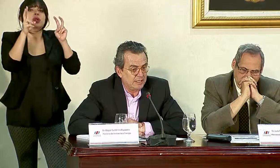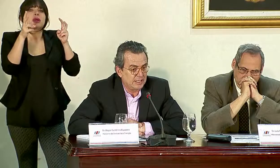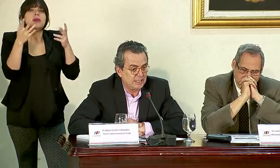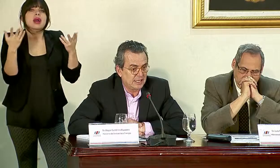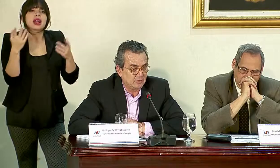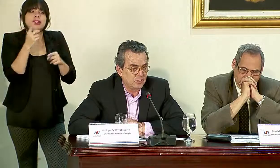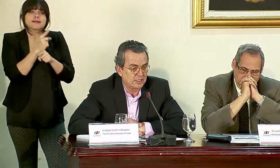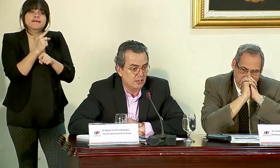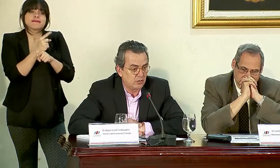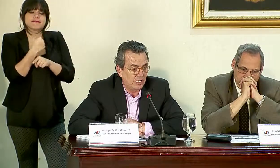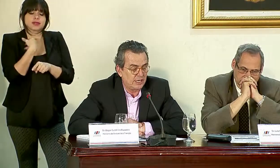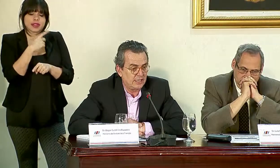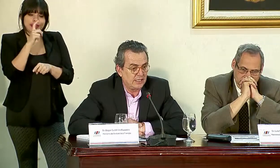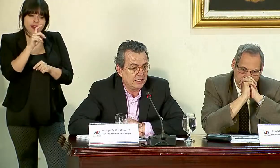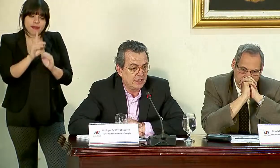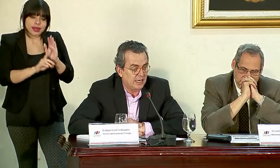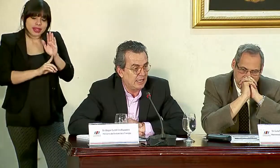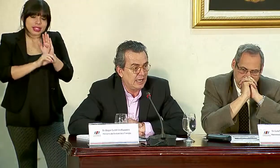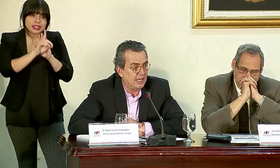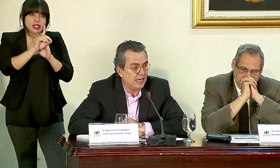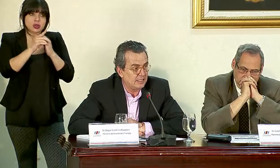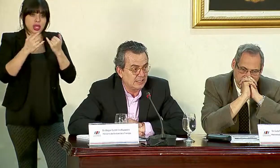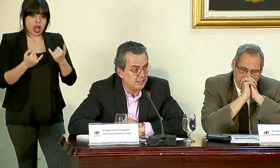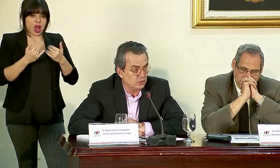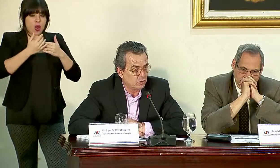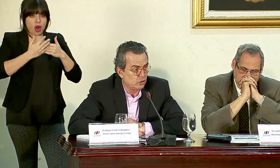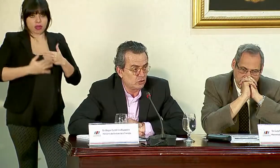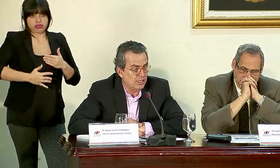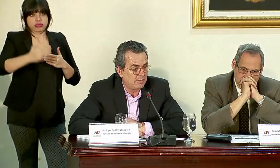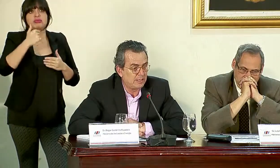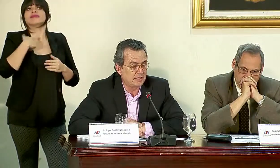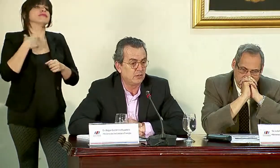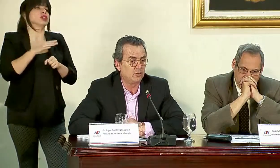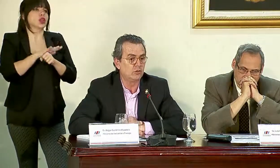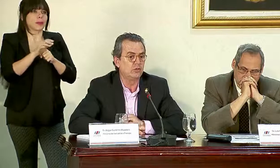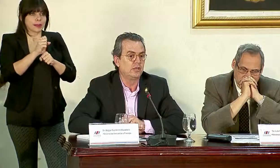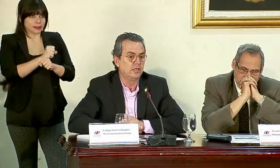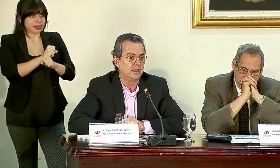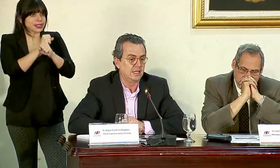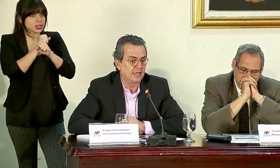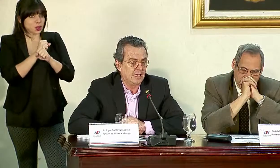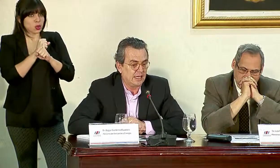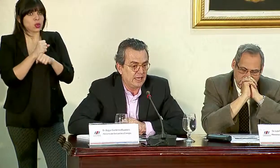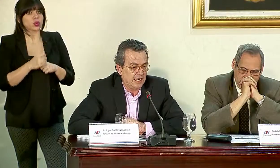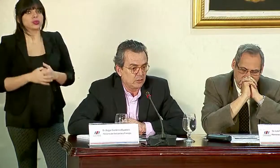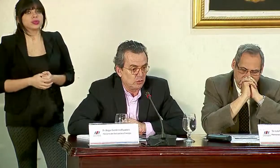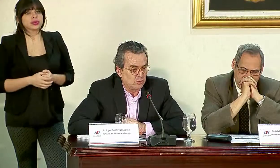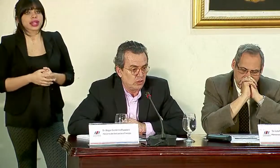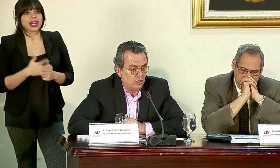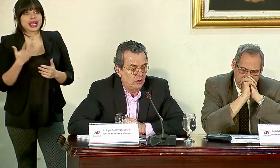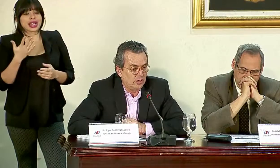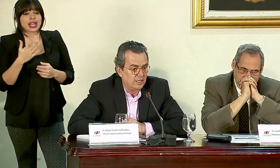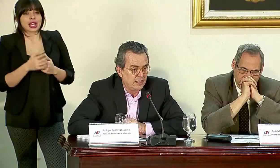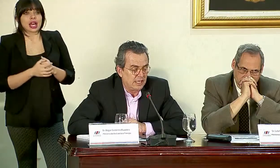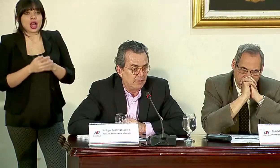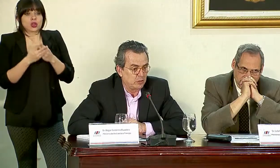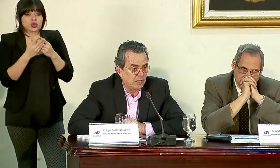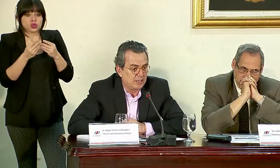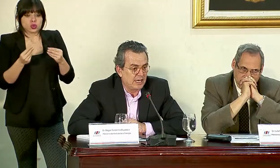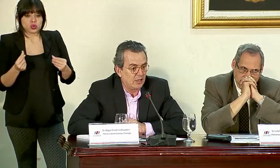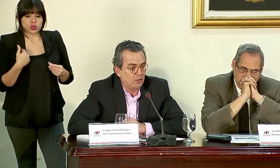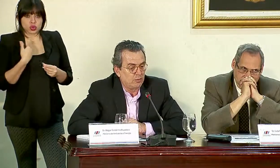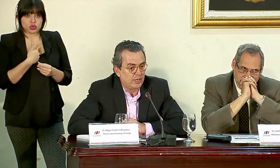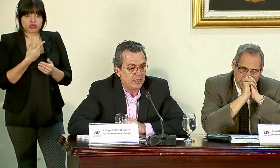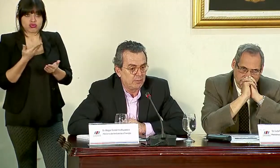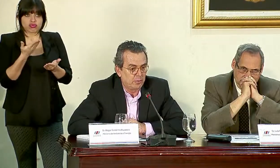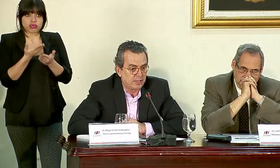efectivamente tenemos que desarrollar de aquí en adelante. Yo estoy totalmente seguro de que la solución que hemos